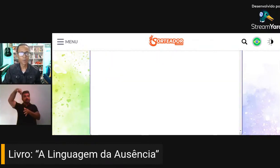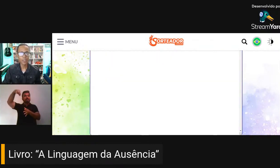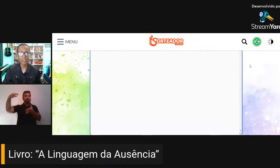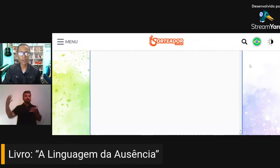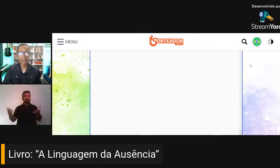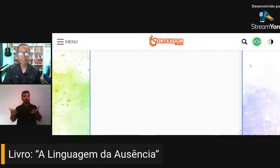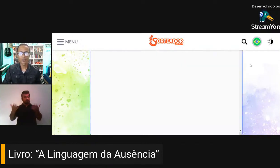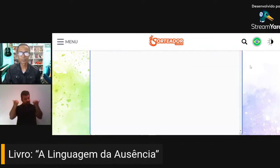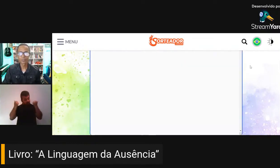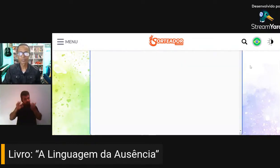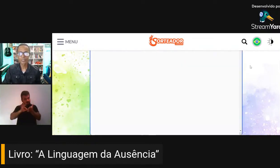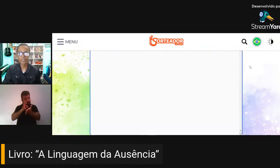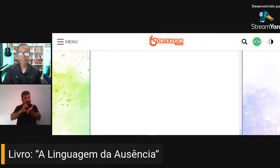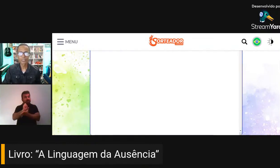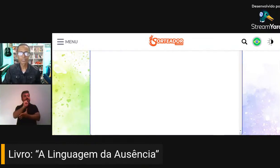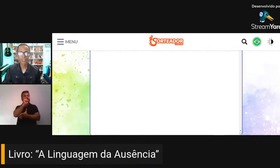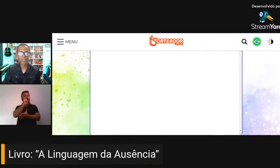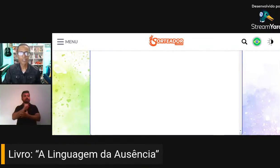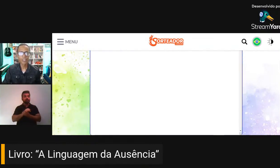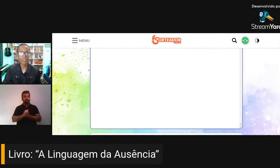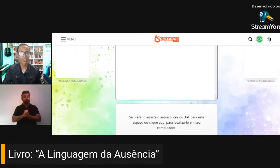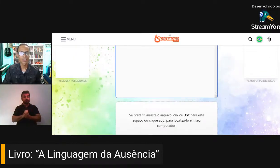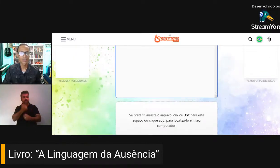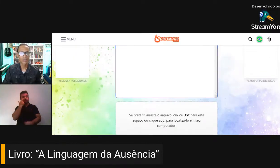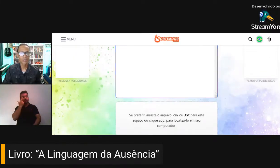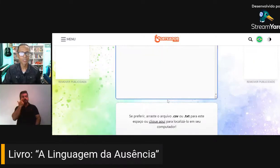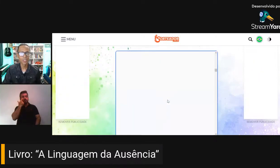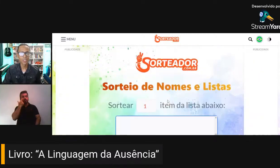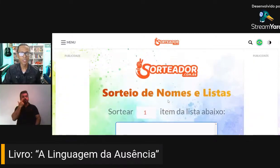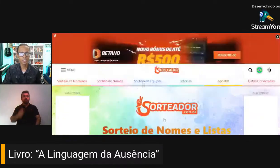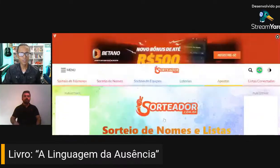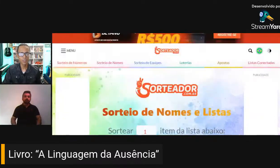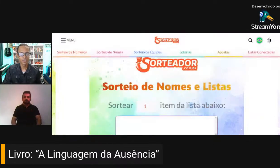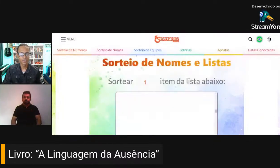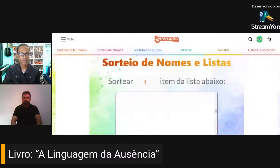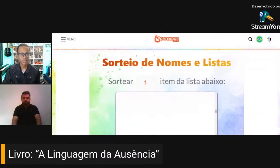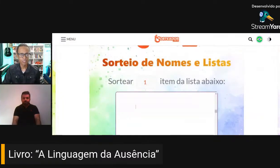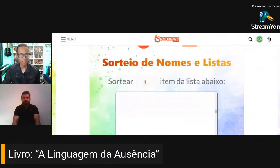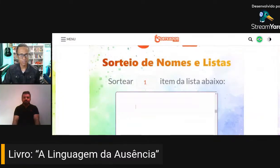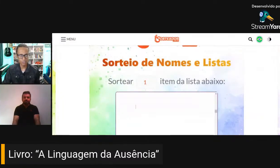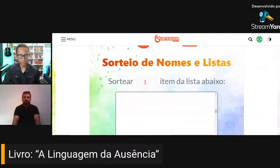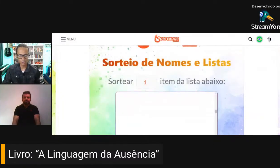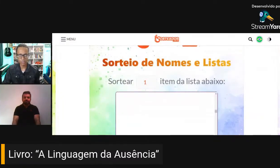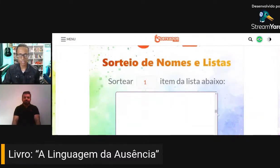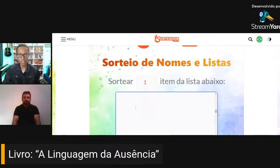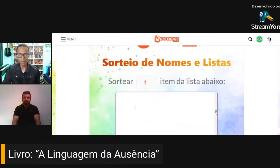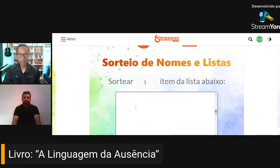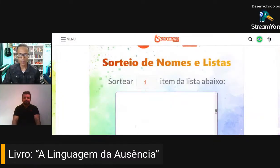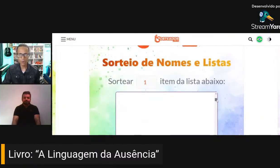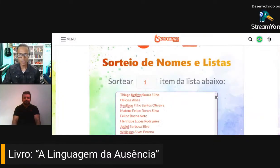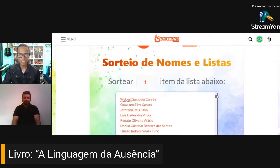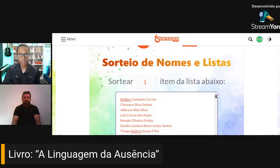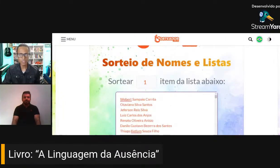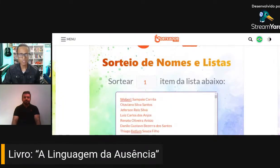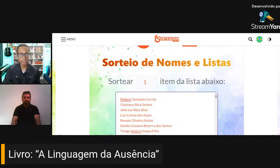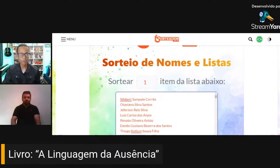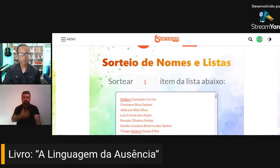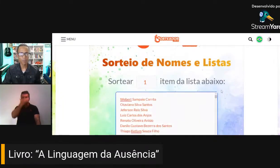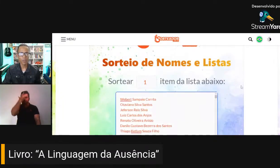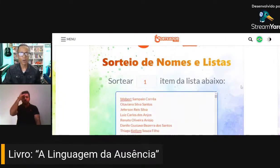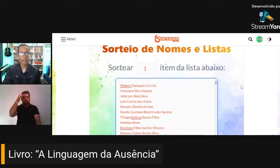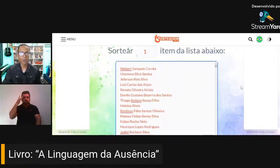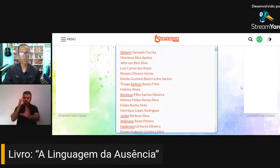Vamos aqui, ó, cadê? Deixa eu ver aqui. Foram 31 nomes.